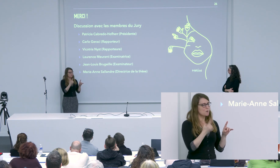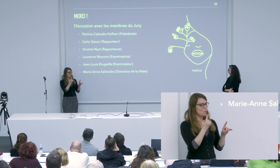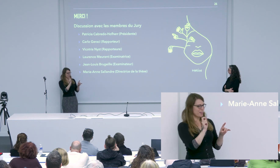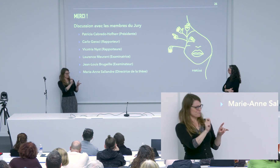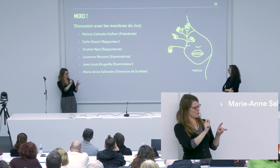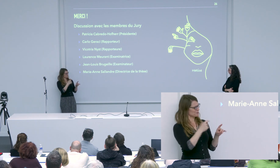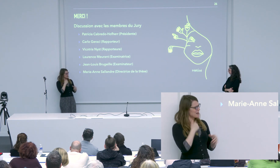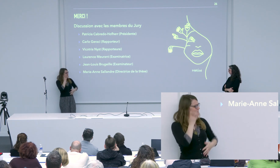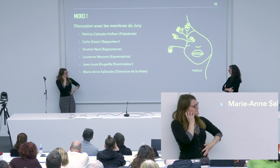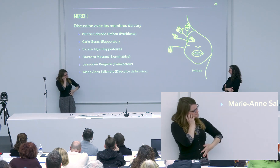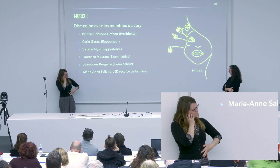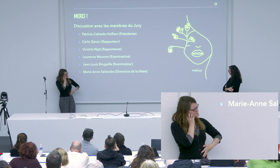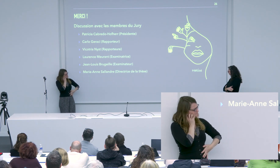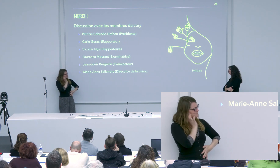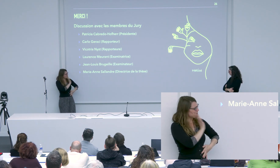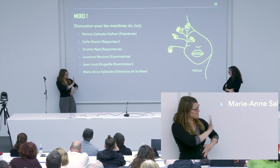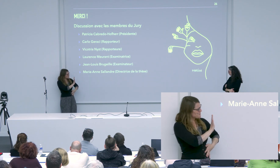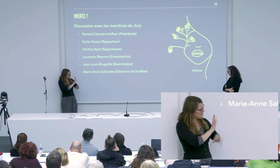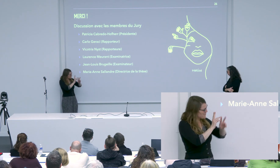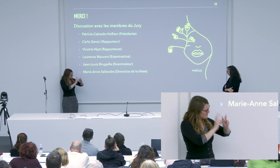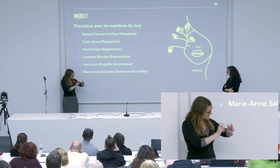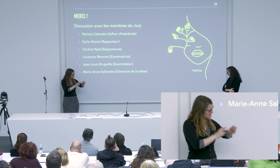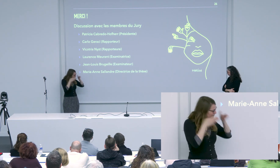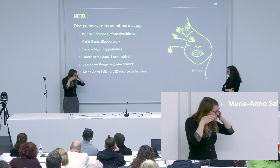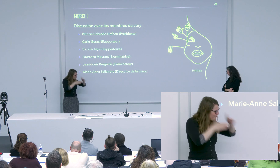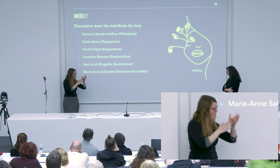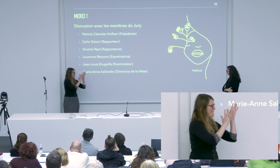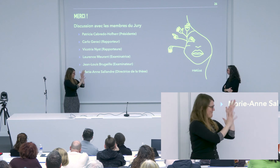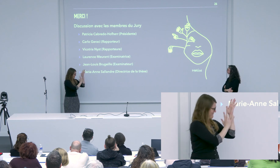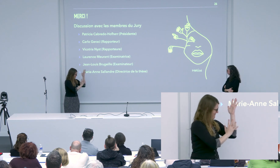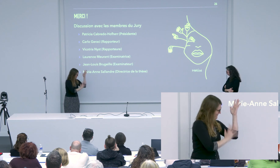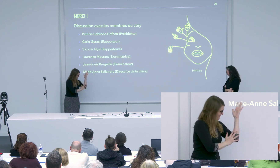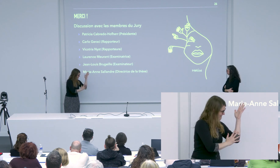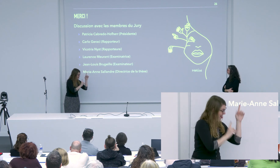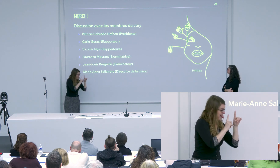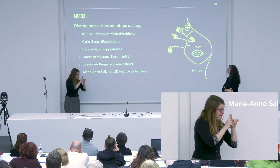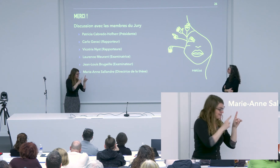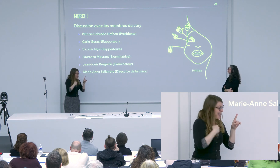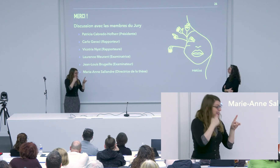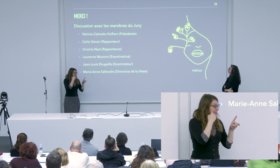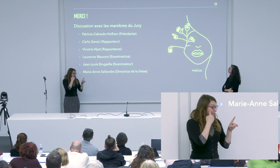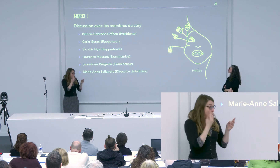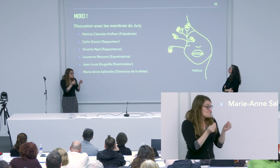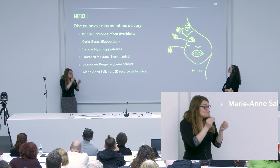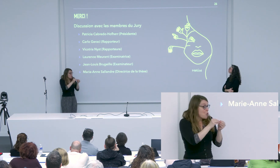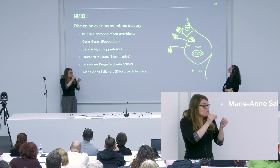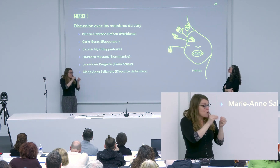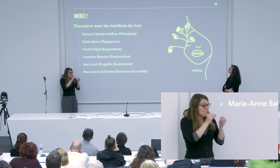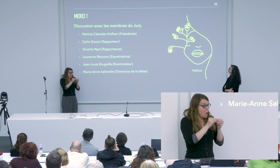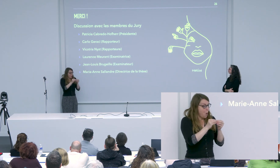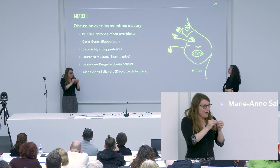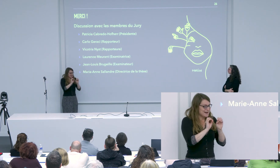du sens dans les paramètres. Donc, quand je vois ta recherche sur les unités lexicales,